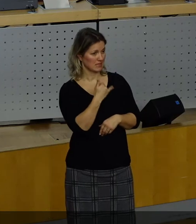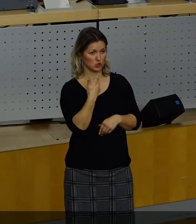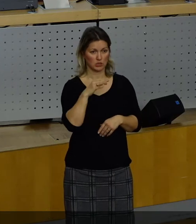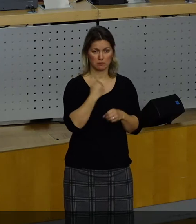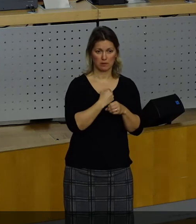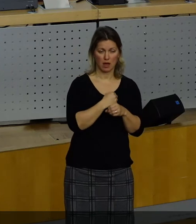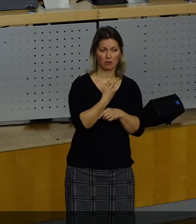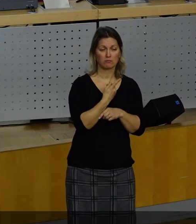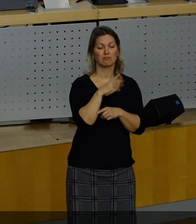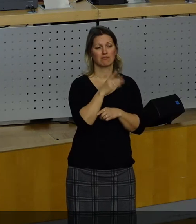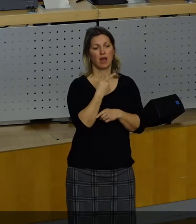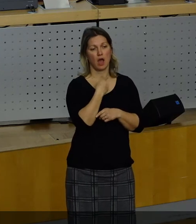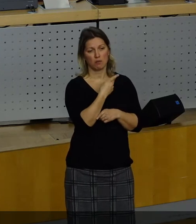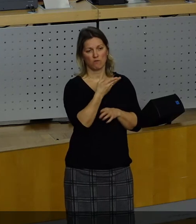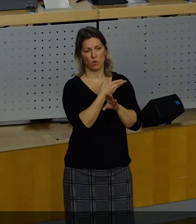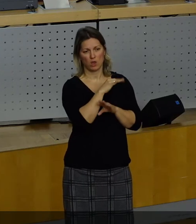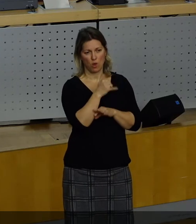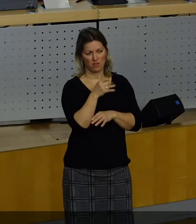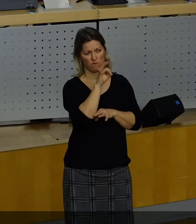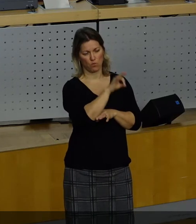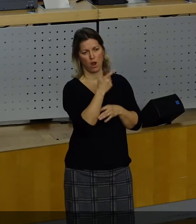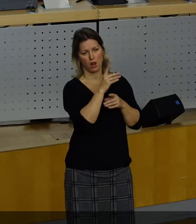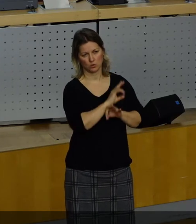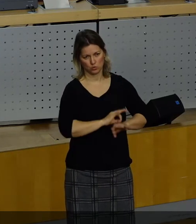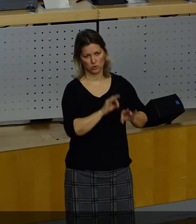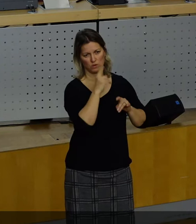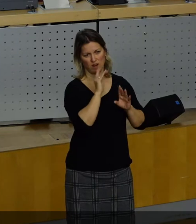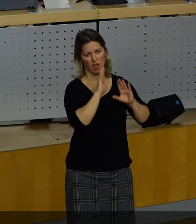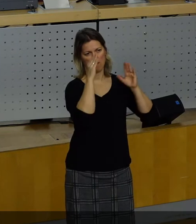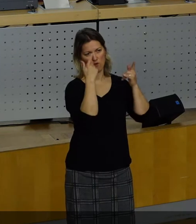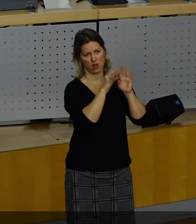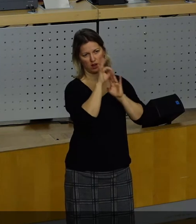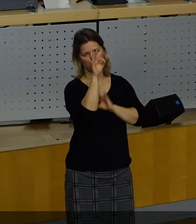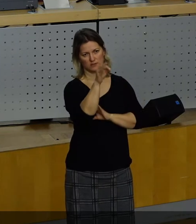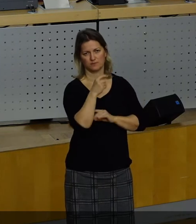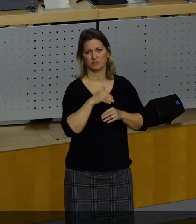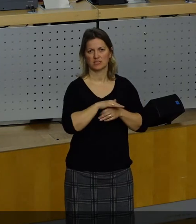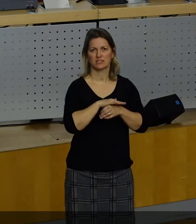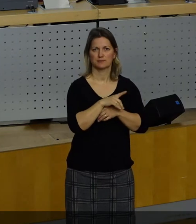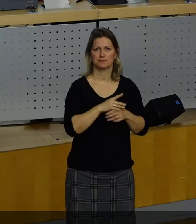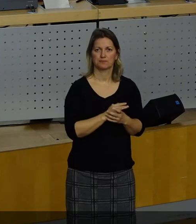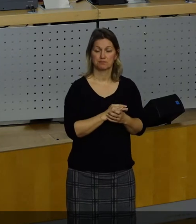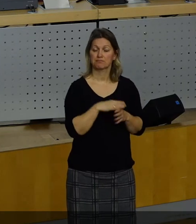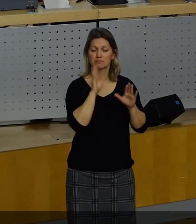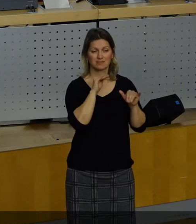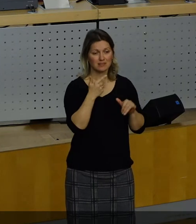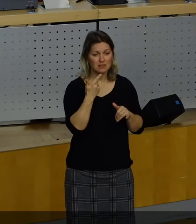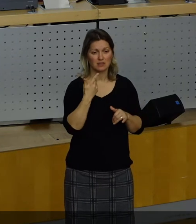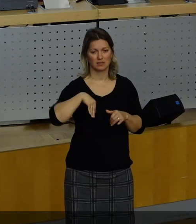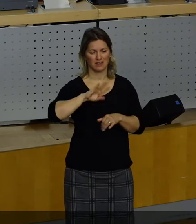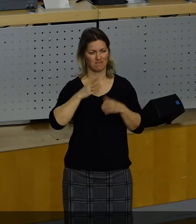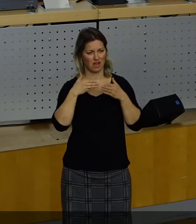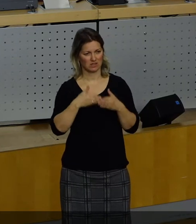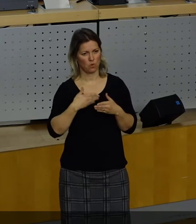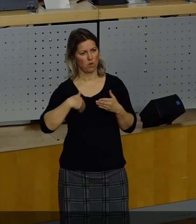Vorjahn nicht nur alles Gute und viel Erfolg auch im Sinne unserer Landeshauptstadt wünschen. Vielmehr möchte ich mich im Namen unserer Fraktion für